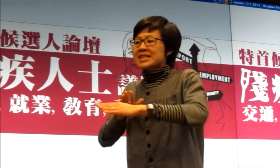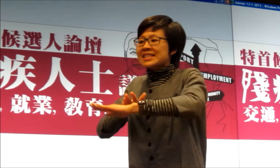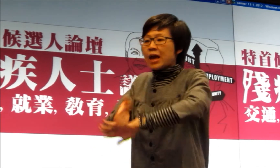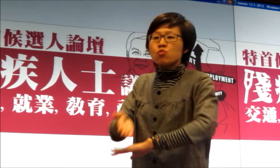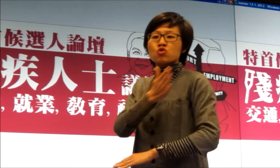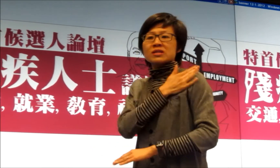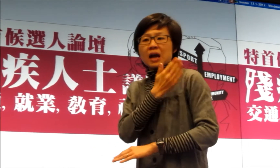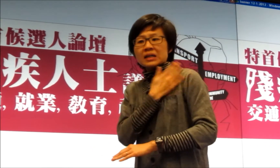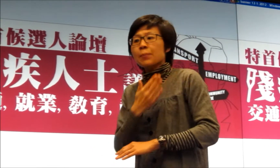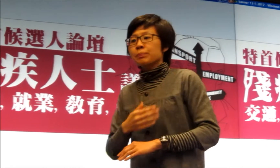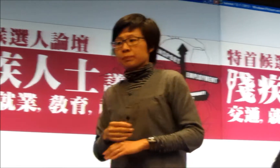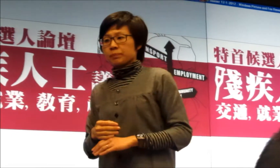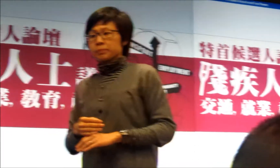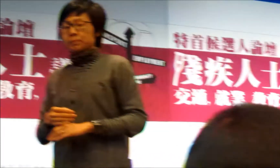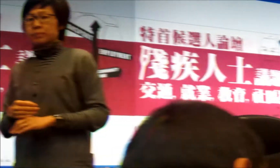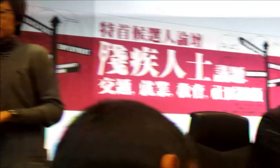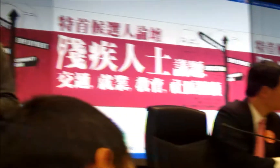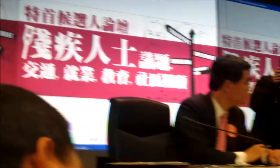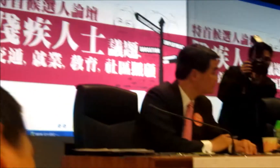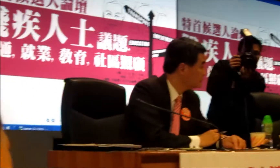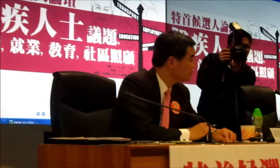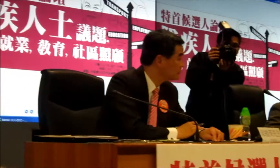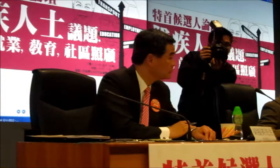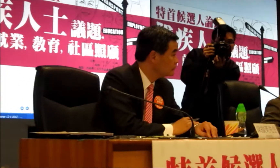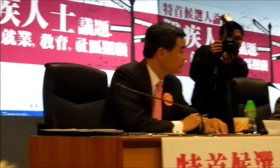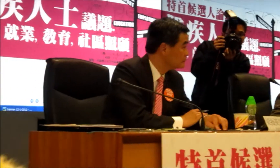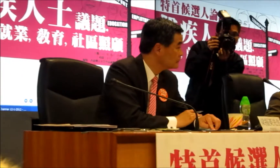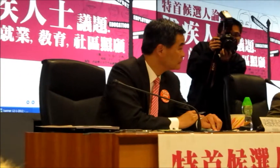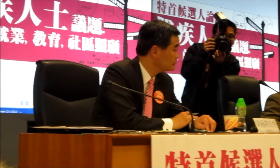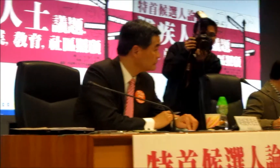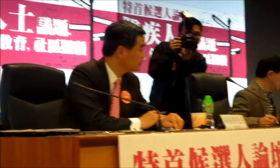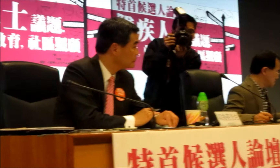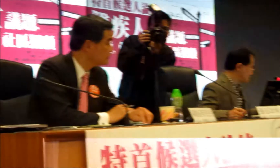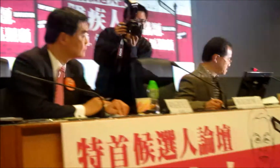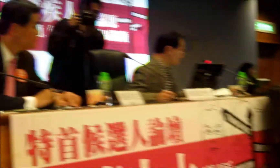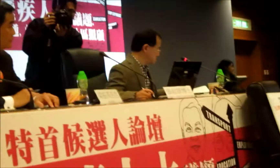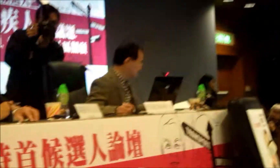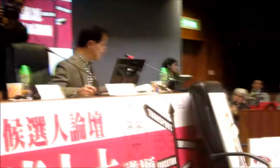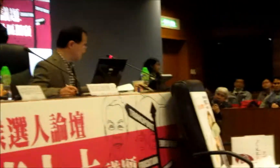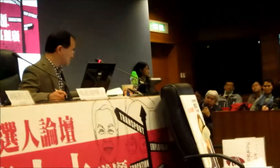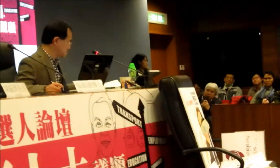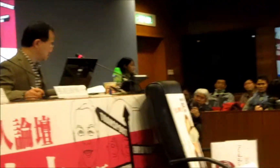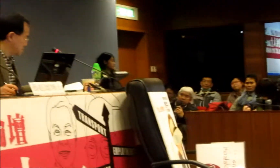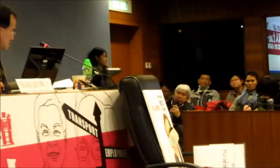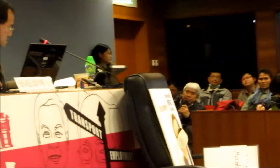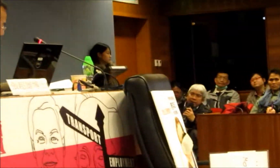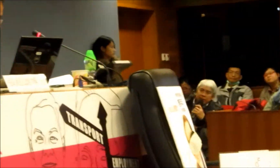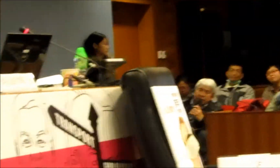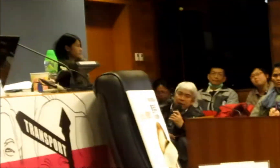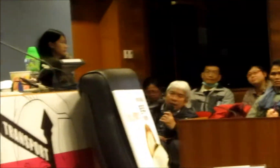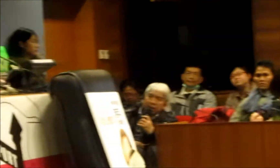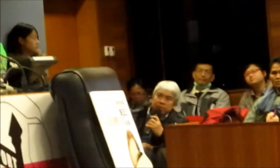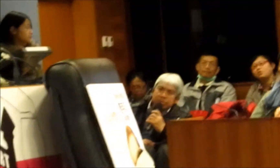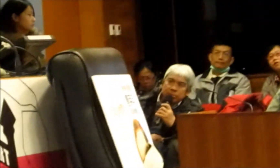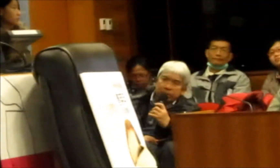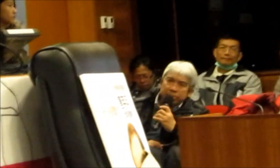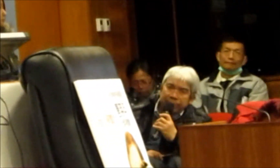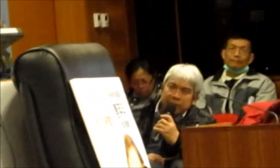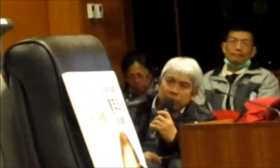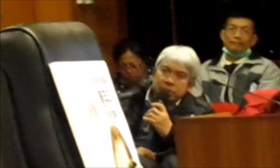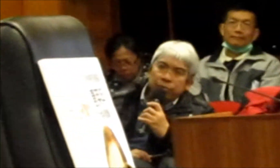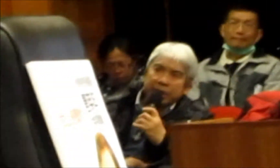有關的和公司再做他們的責任給其他